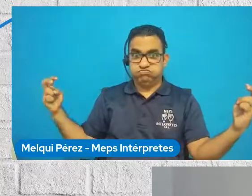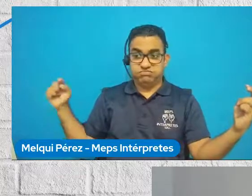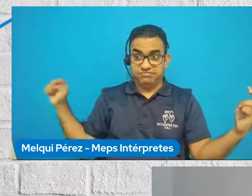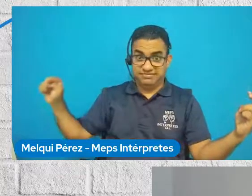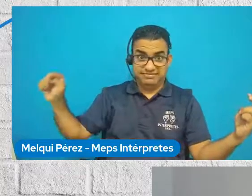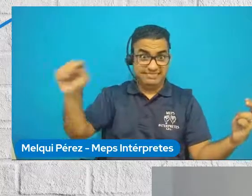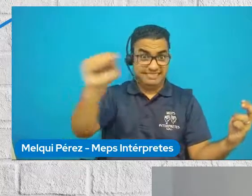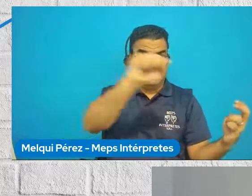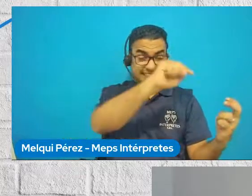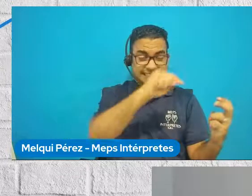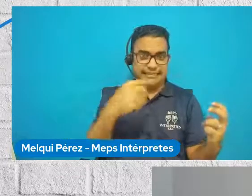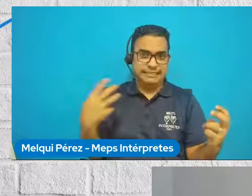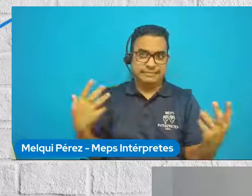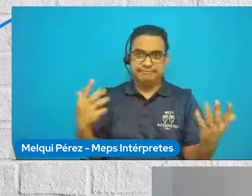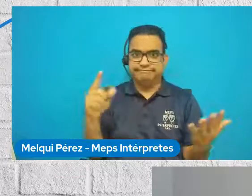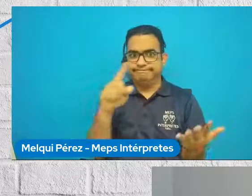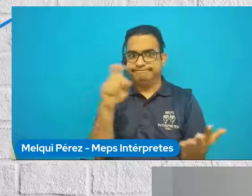momento